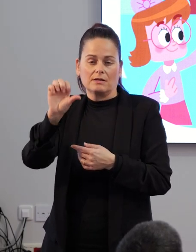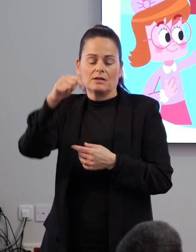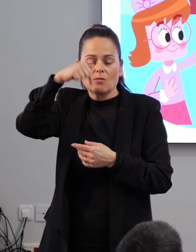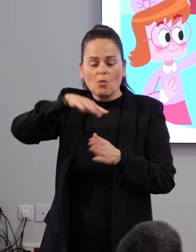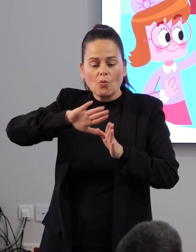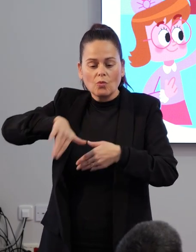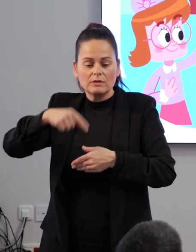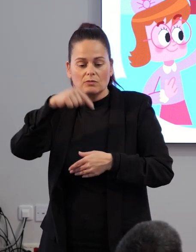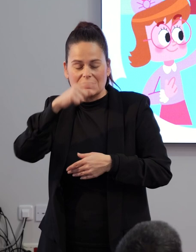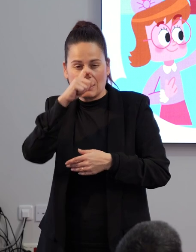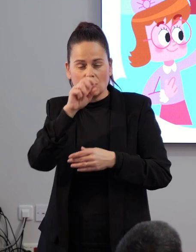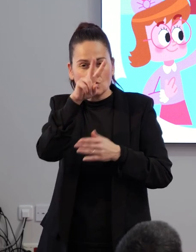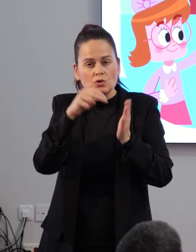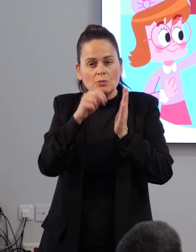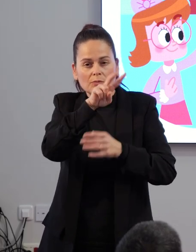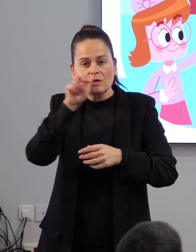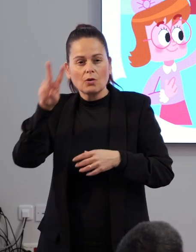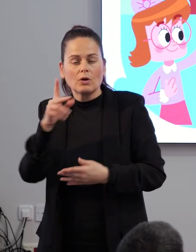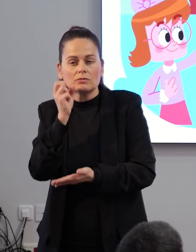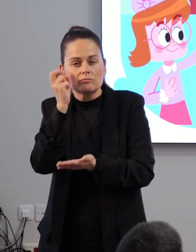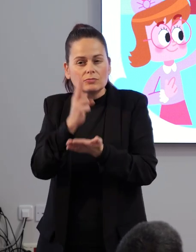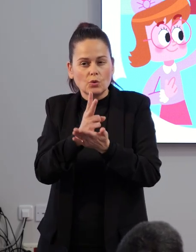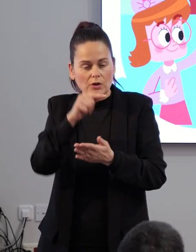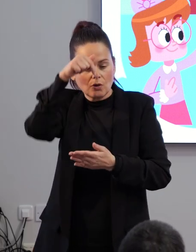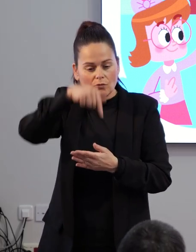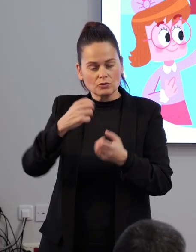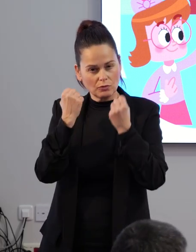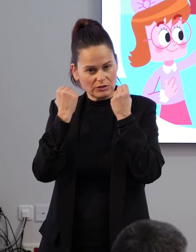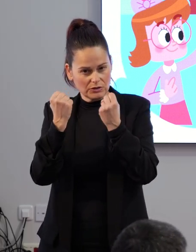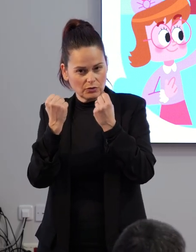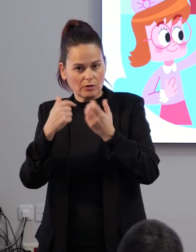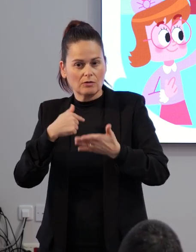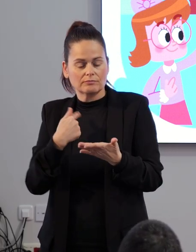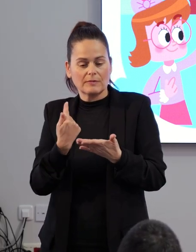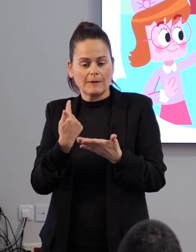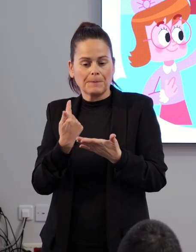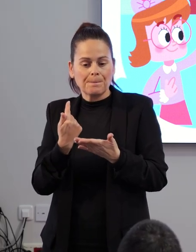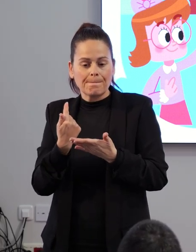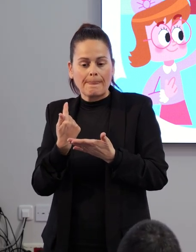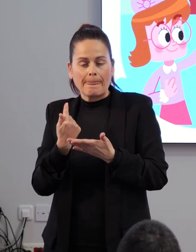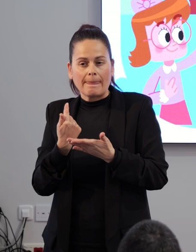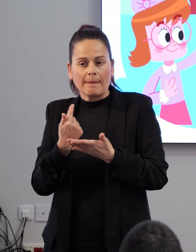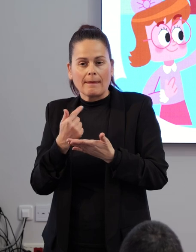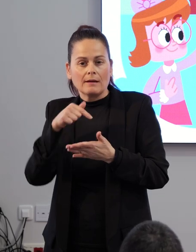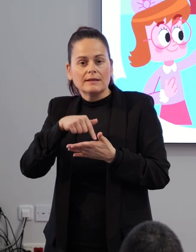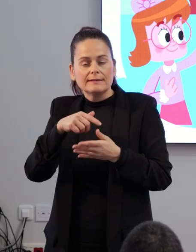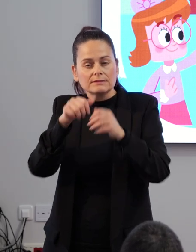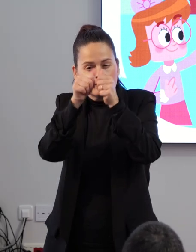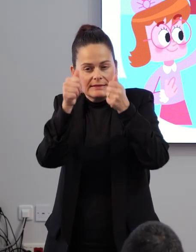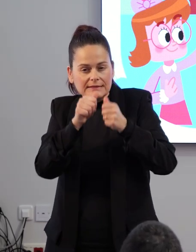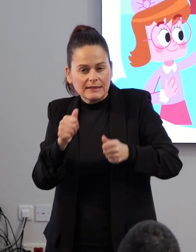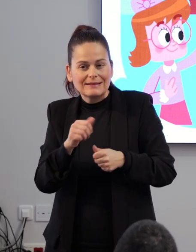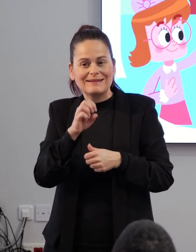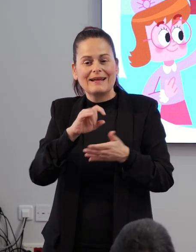2024 tenemos un gran reto como institución en el que se va a diseñar el tercer